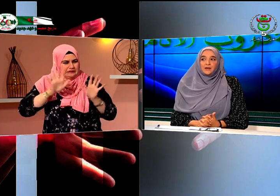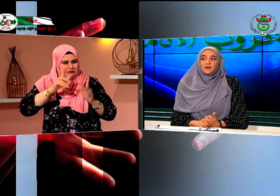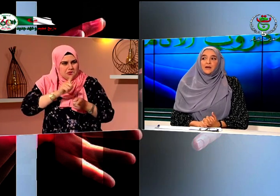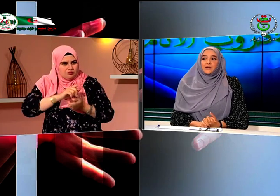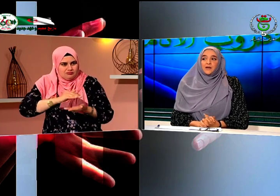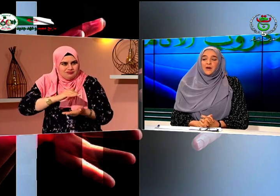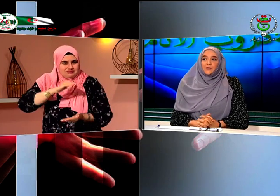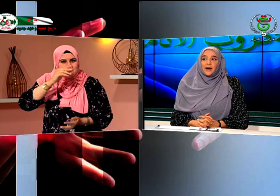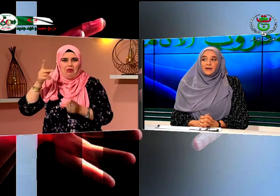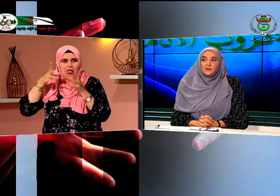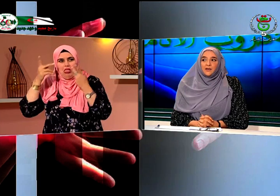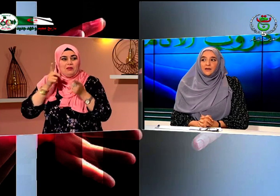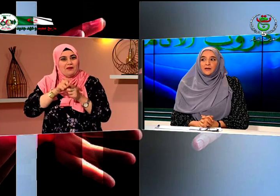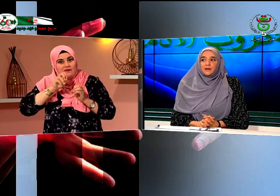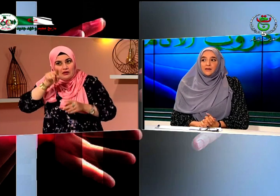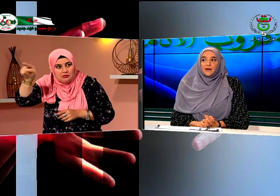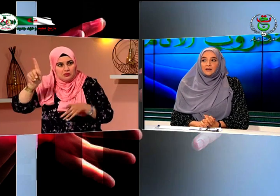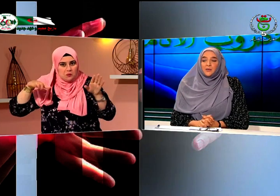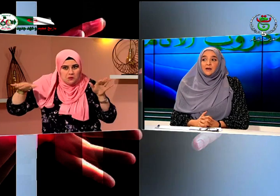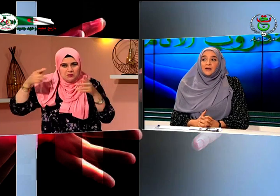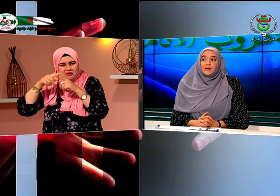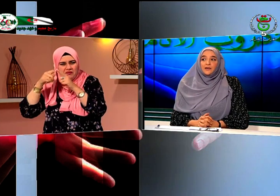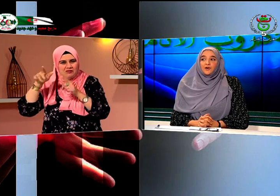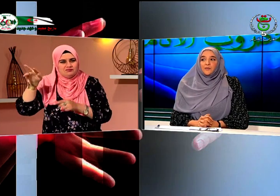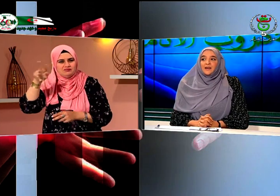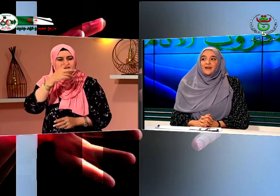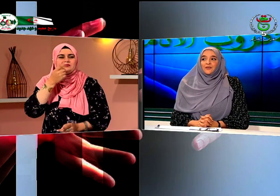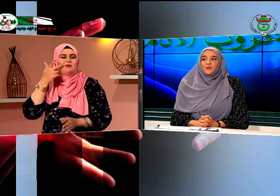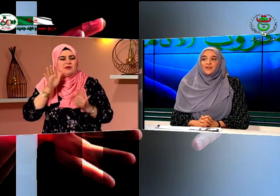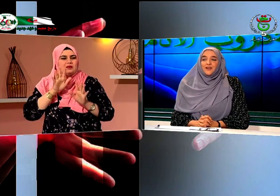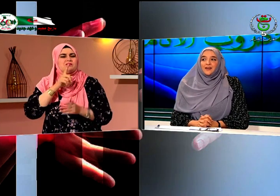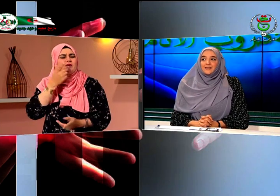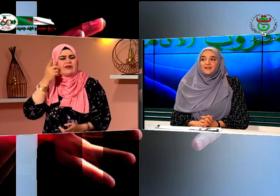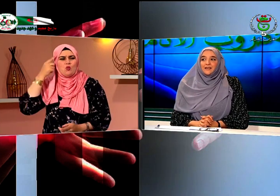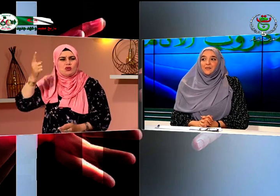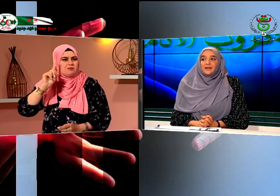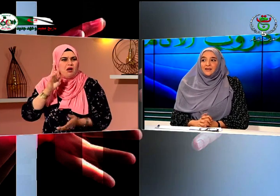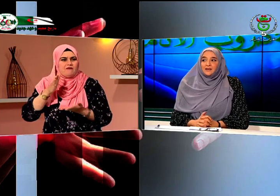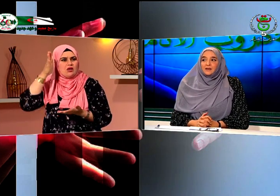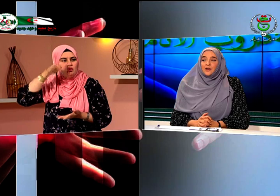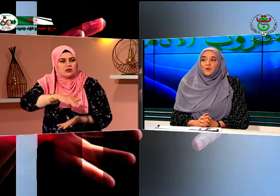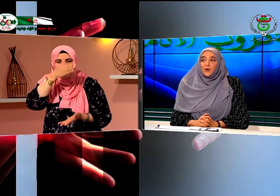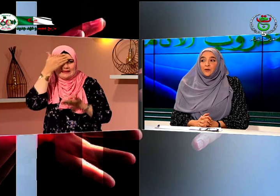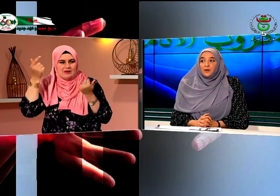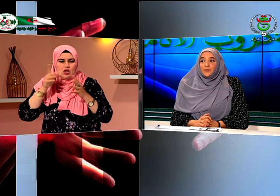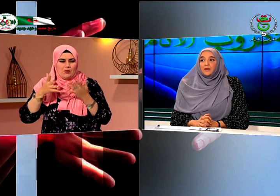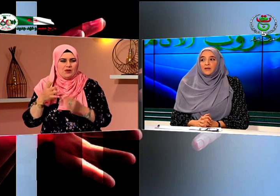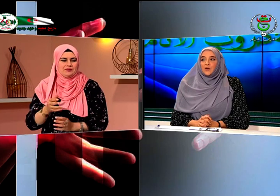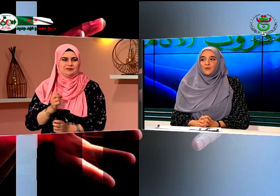معروفة أكاديمية إن صح التعبير لكنهم عندهم إشارات بداية يحاولون بها التواصل